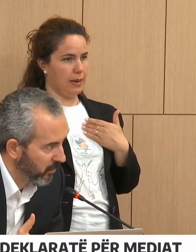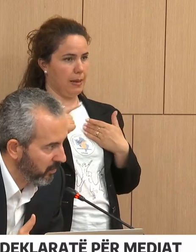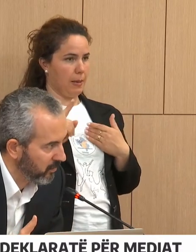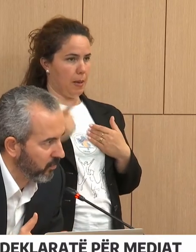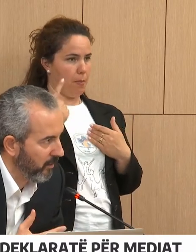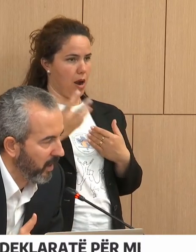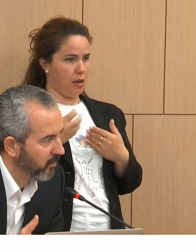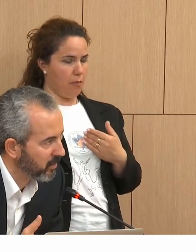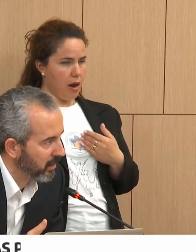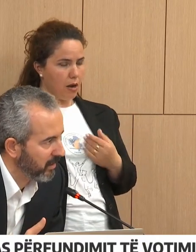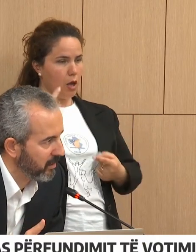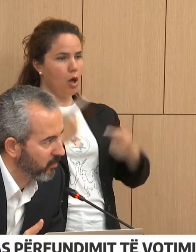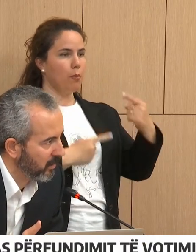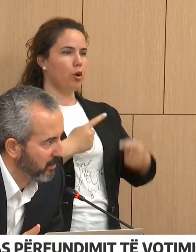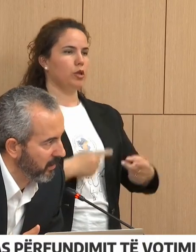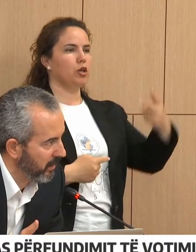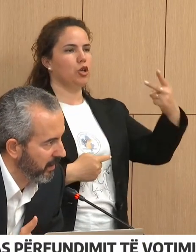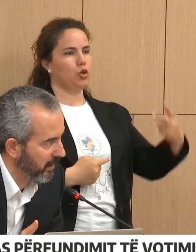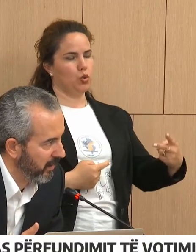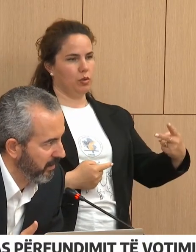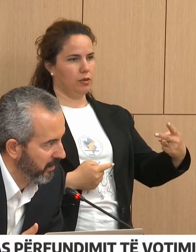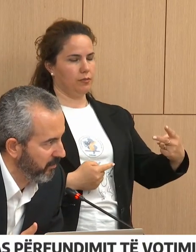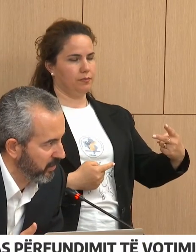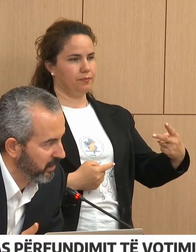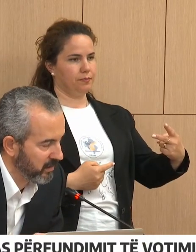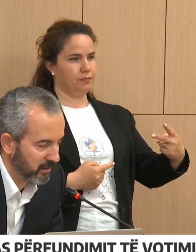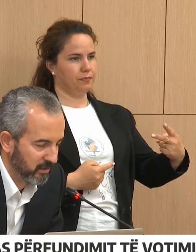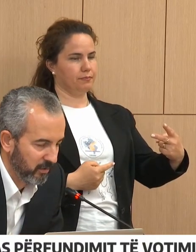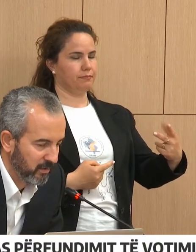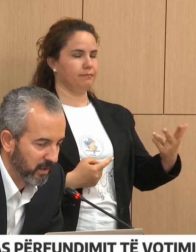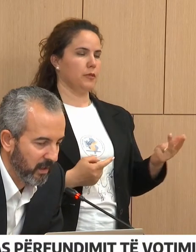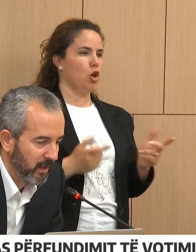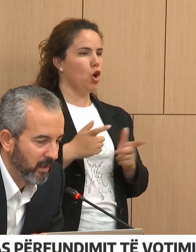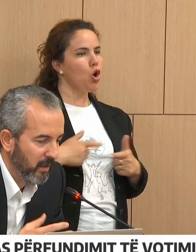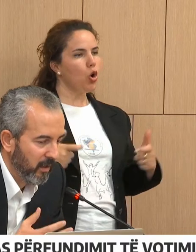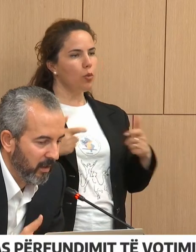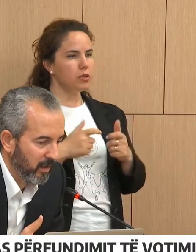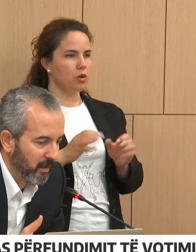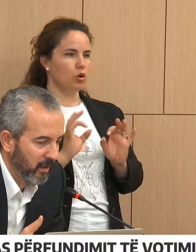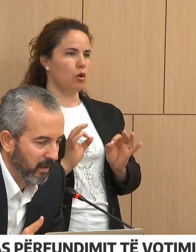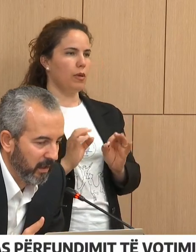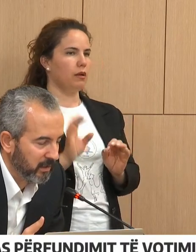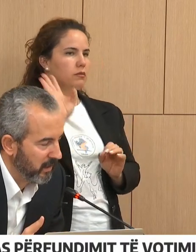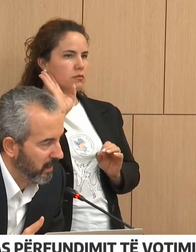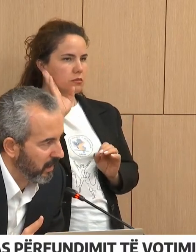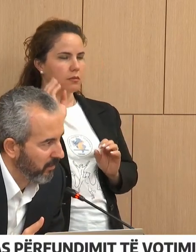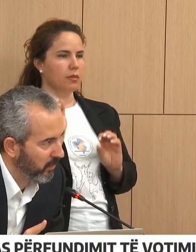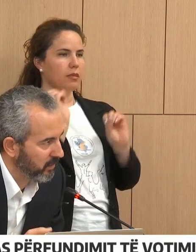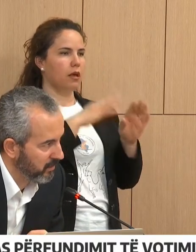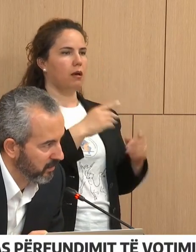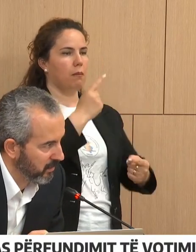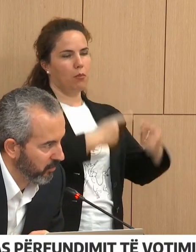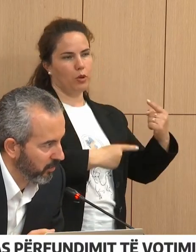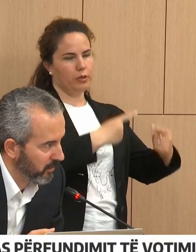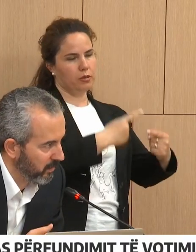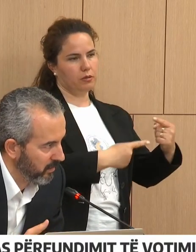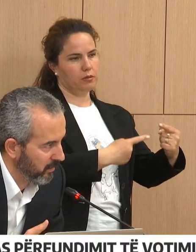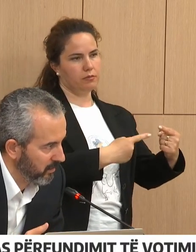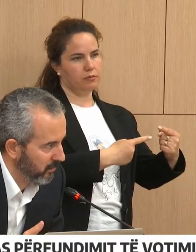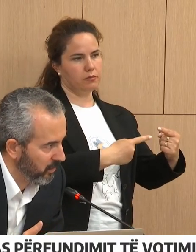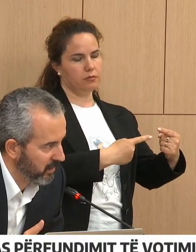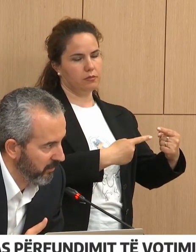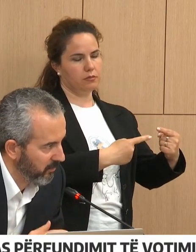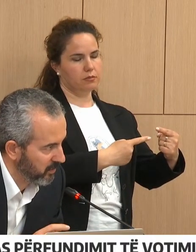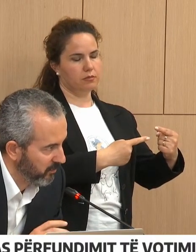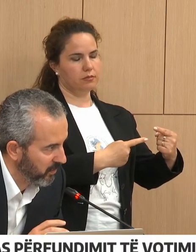pse jo duke marrë konsideratë situatën e mënqesit sot e cila nga ka bërë që të tregojnë